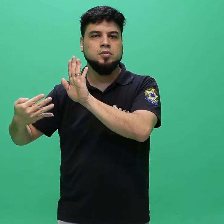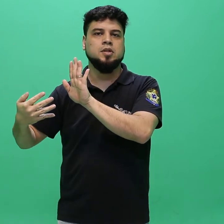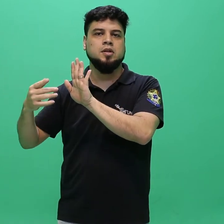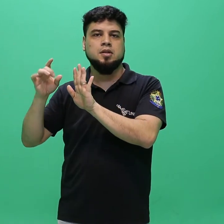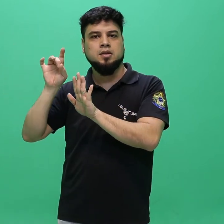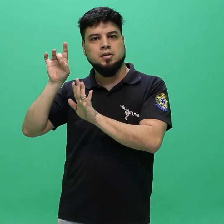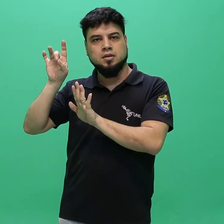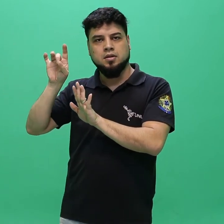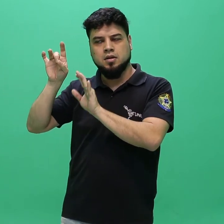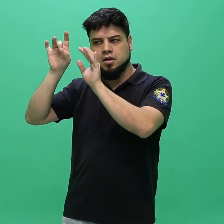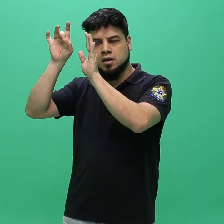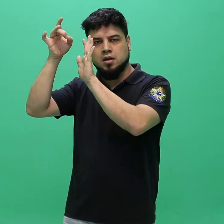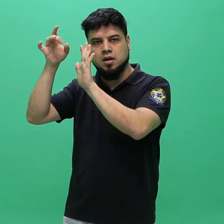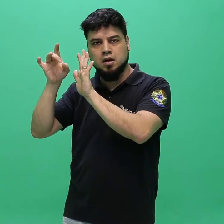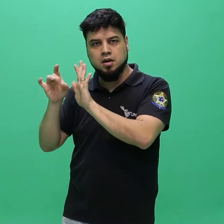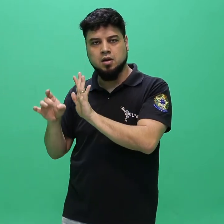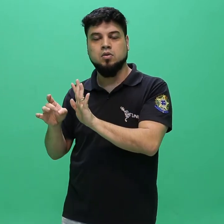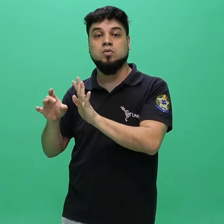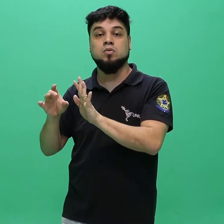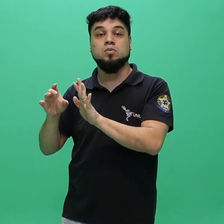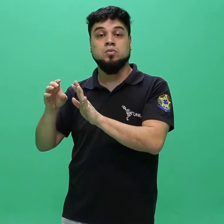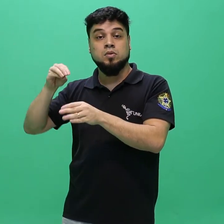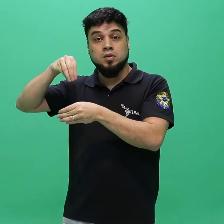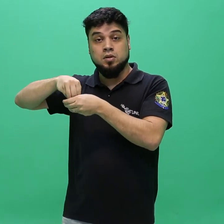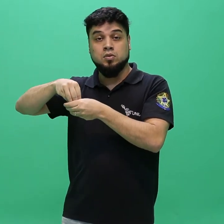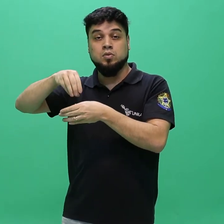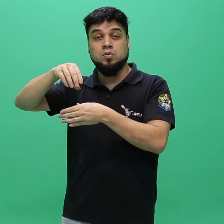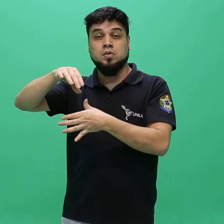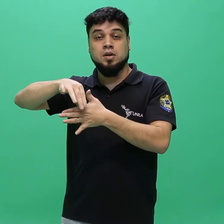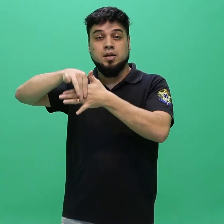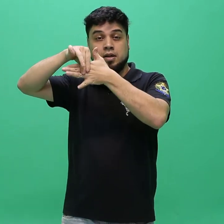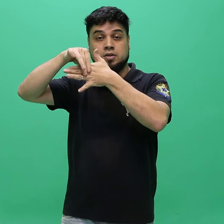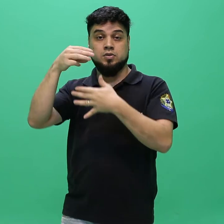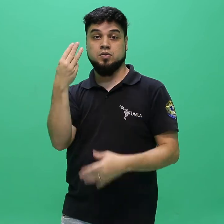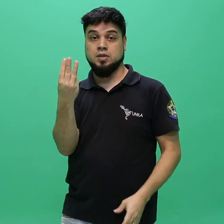somente para os candidatos ao curso de música bacharelado.